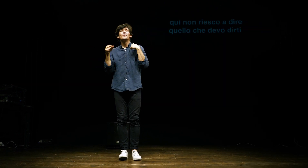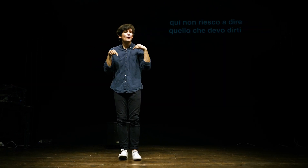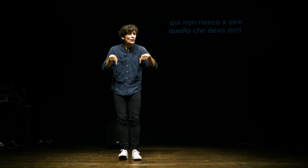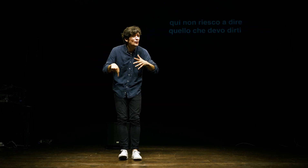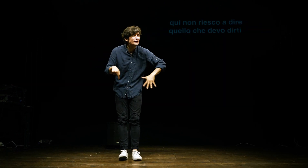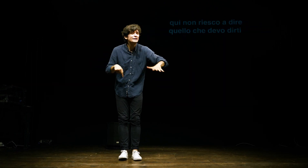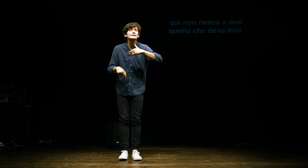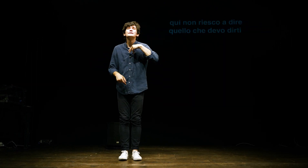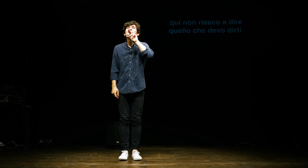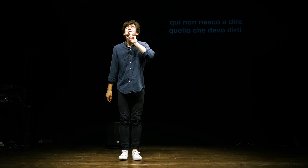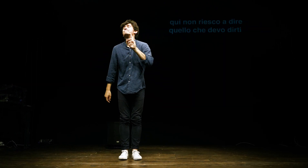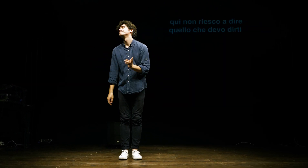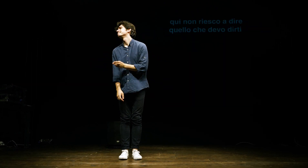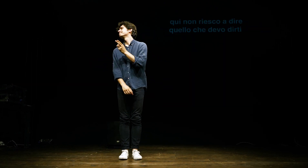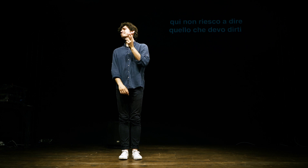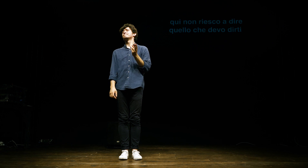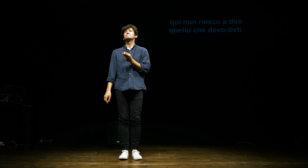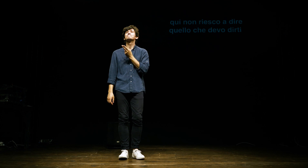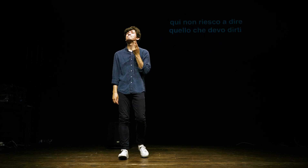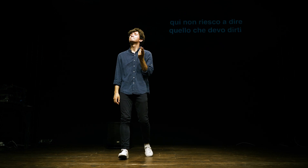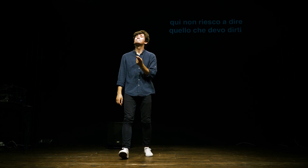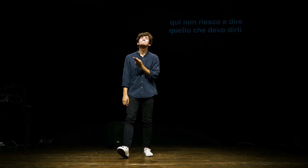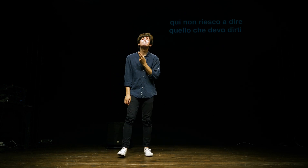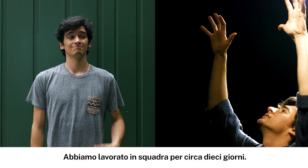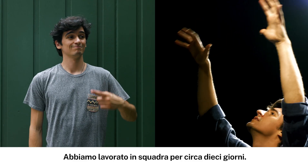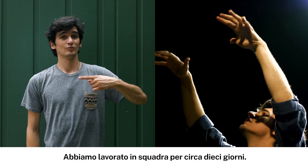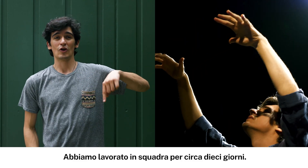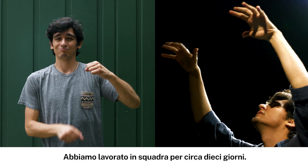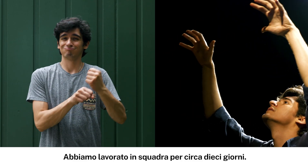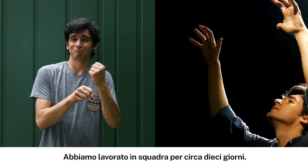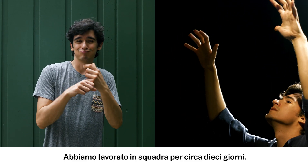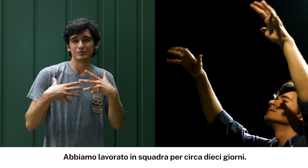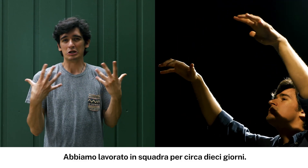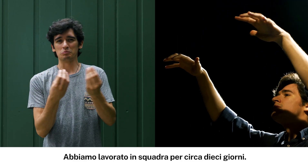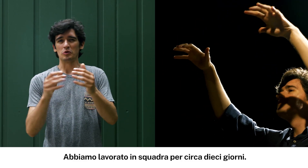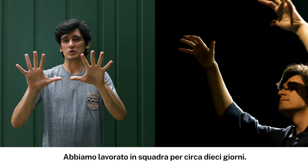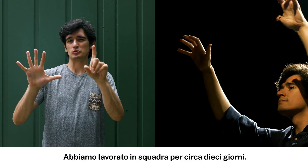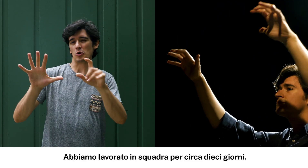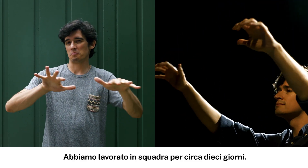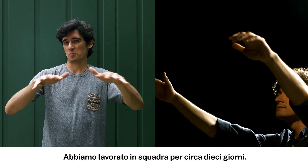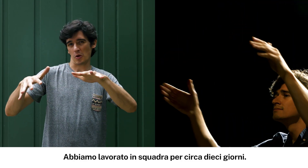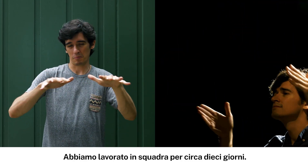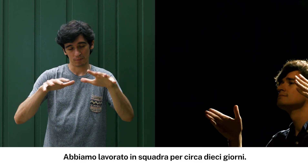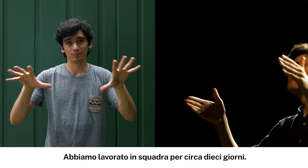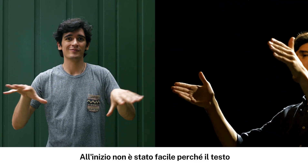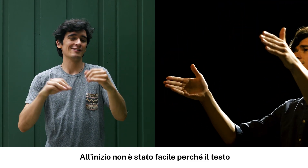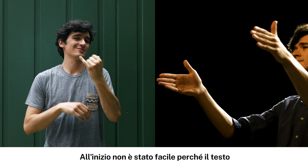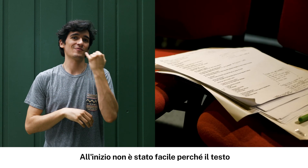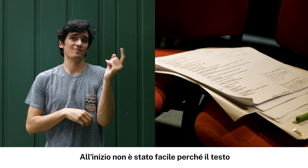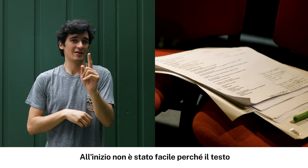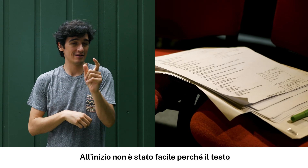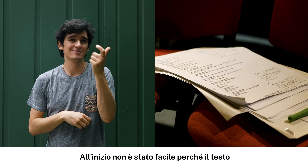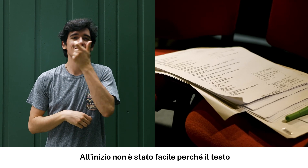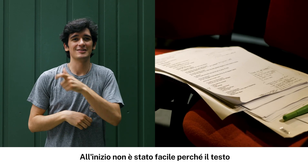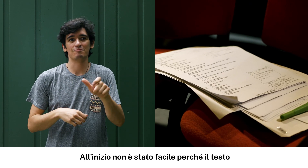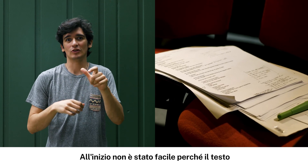Qua non riesco a dire quel che ho da dire. Abbiamo lavorato in squadra per all'incirca dieci giorni. All'inizio